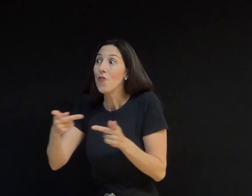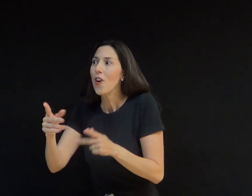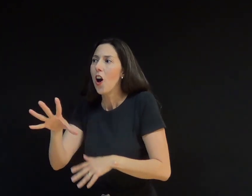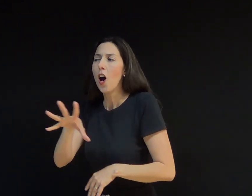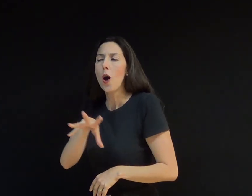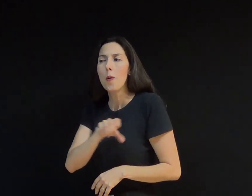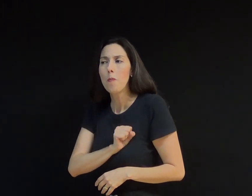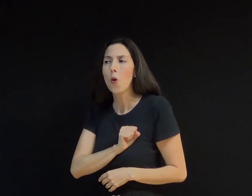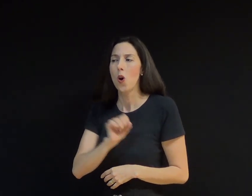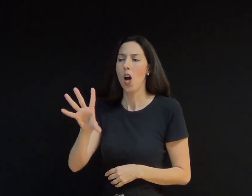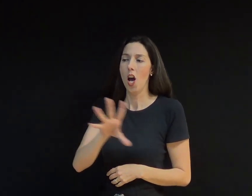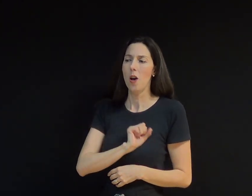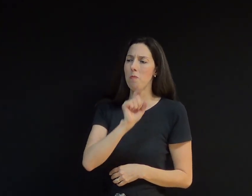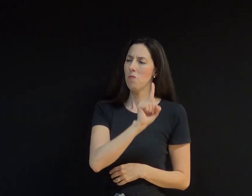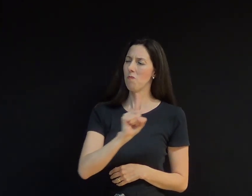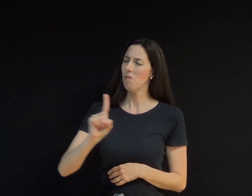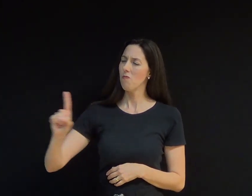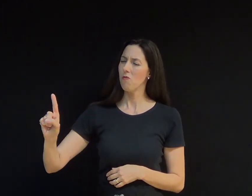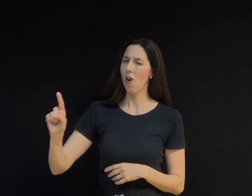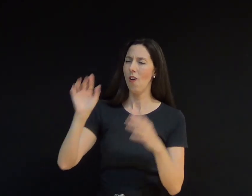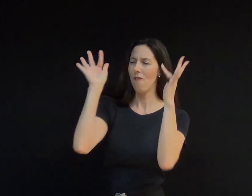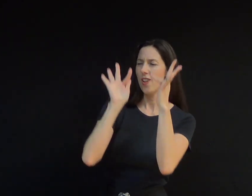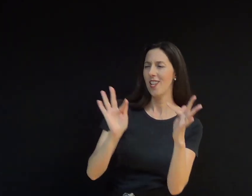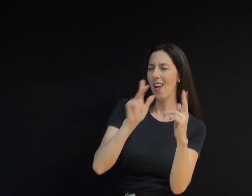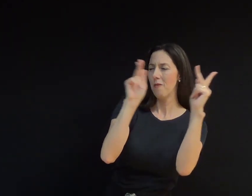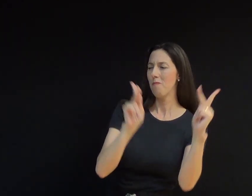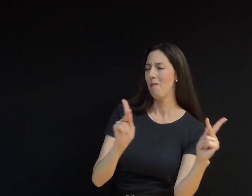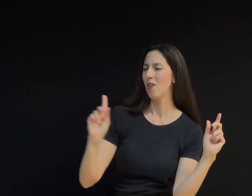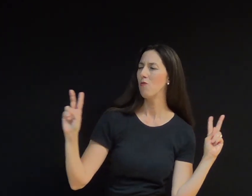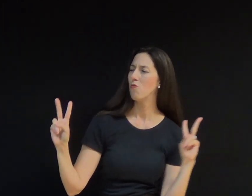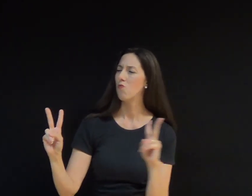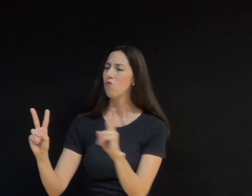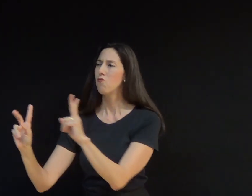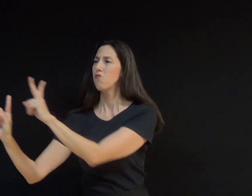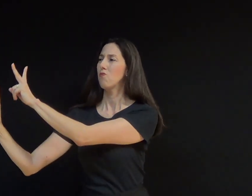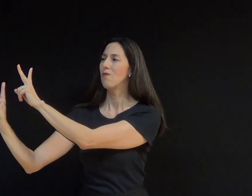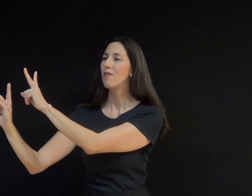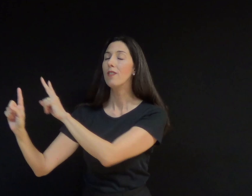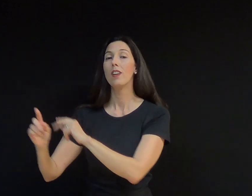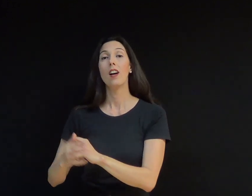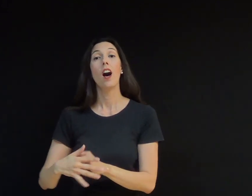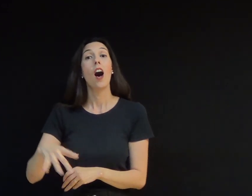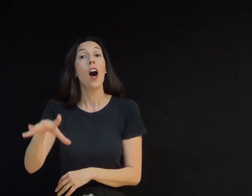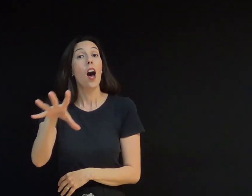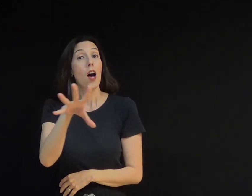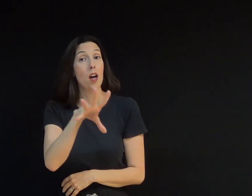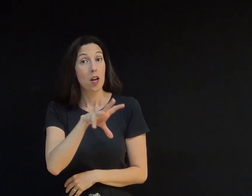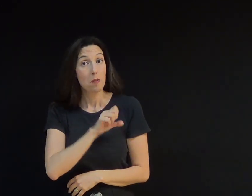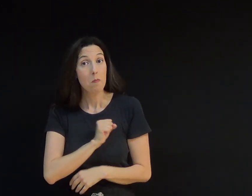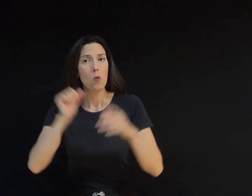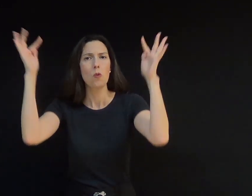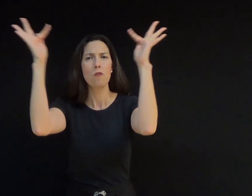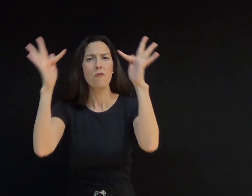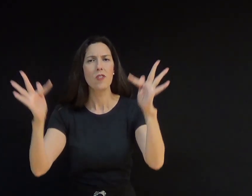for, iremos com ele. Onde houver o amor, a felicidade e a paz estarão presentes.